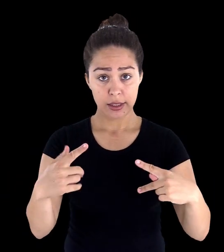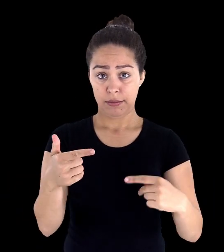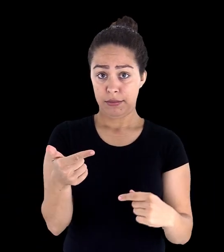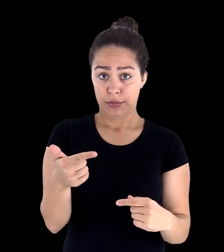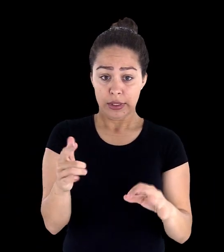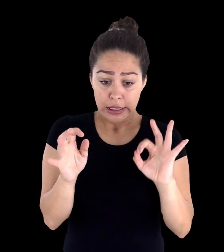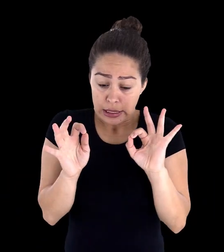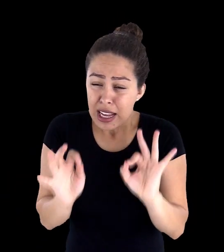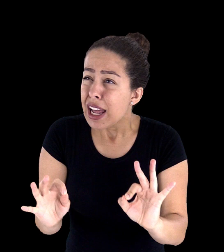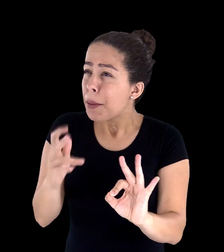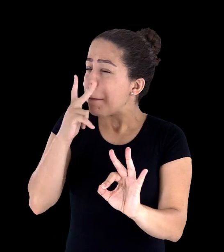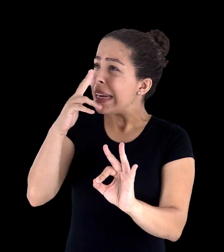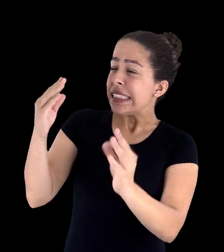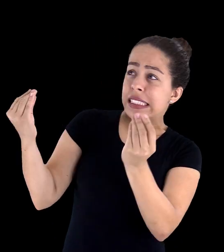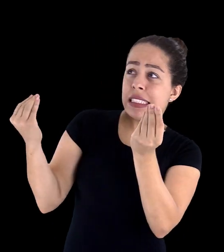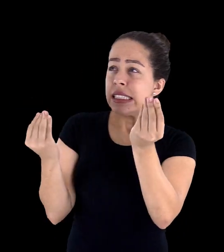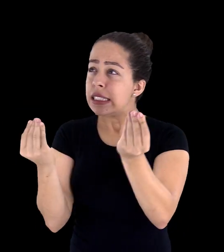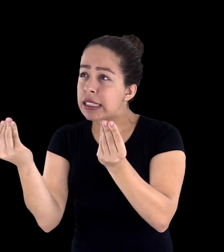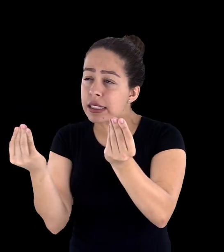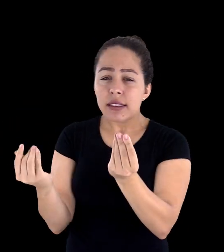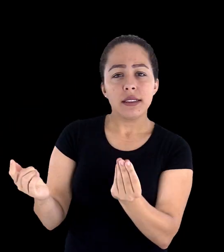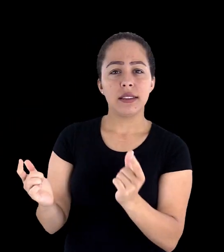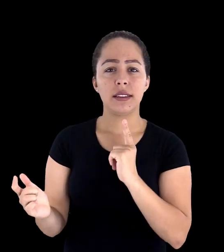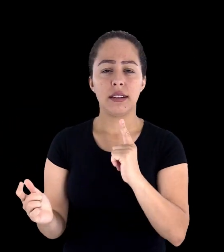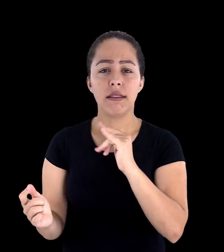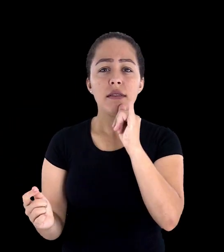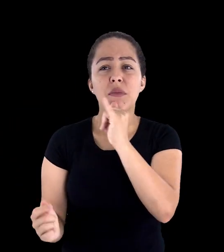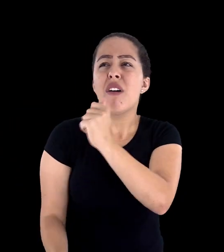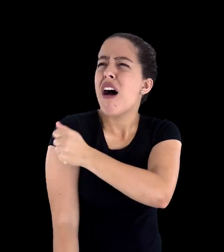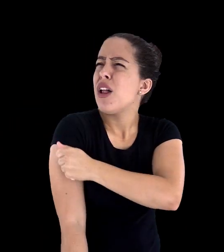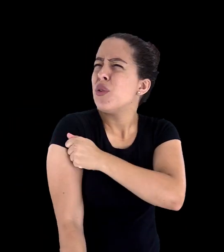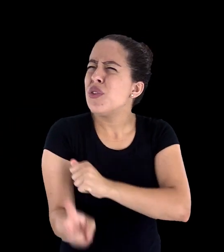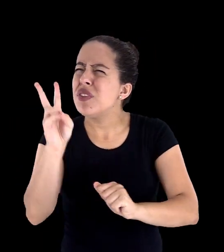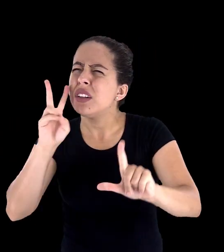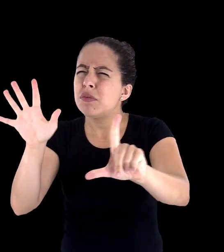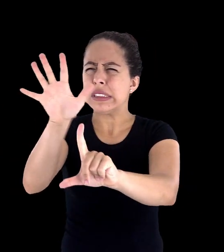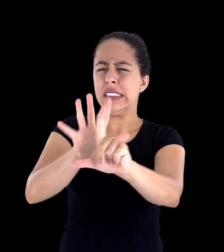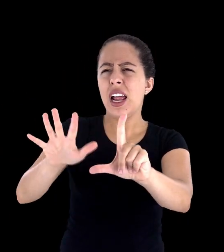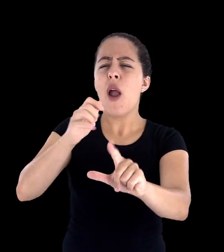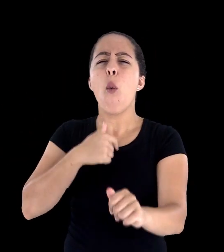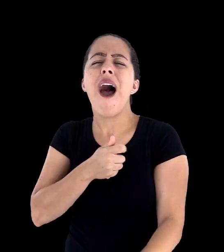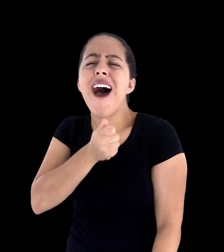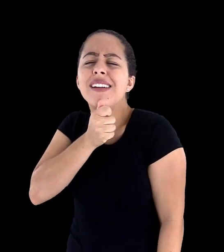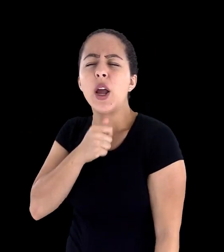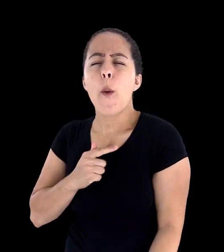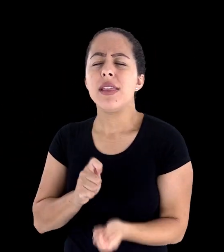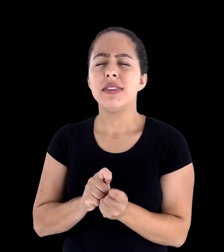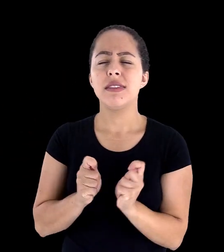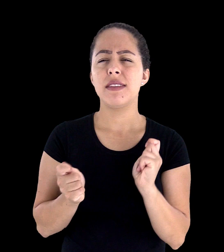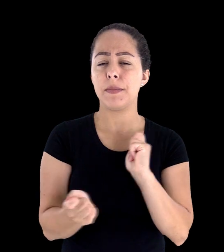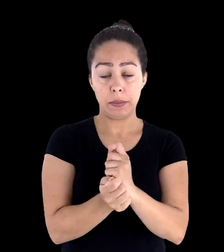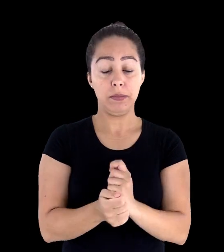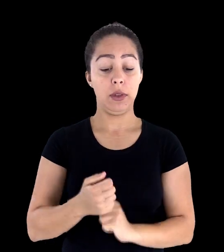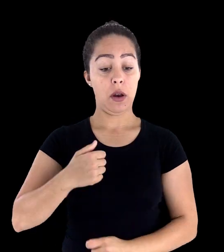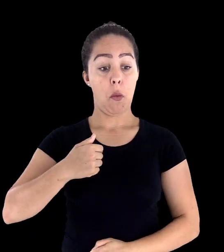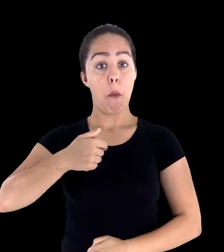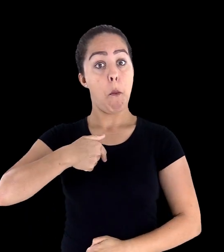atividade que não esteja bem configurada, dificuldades que os alunos venham encontrando nesse processo, então cabe